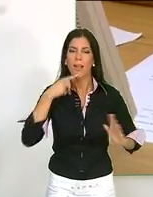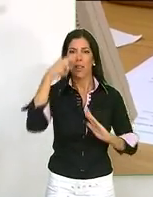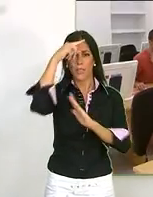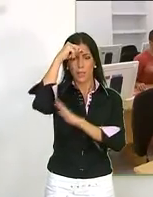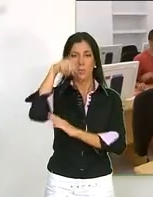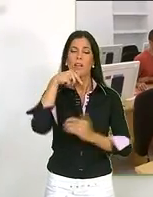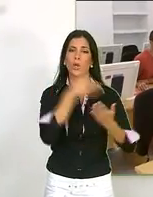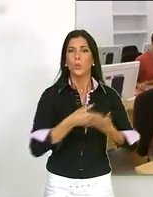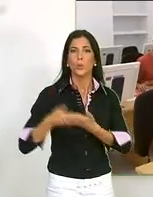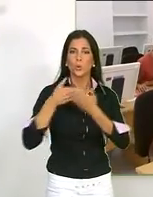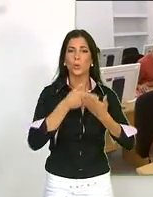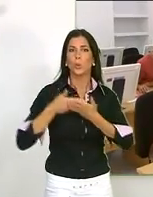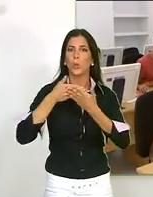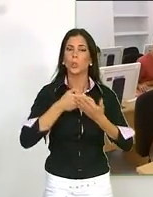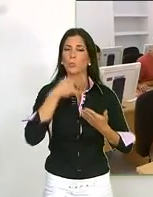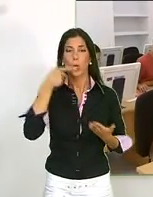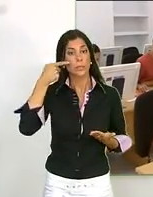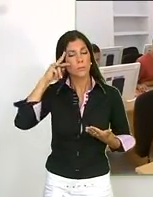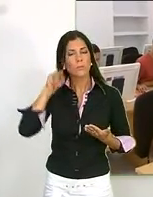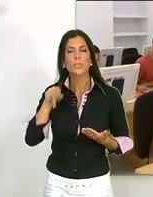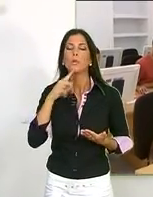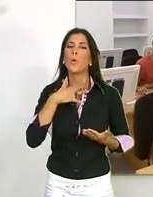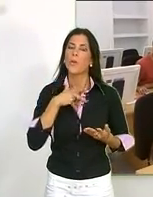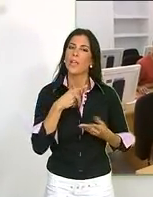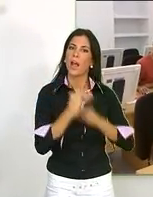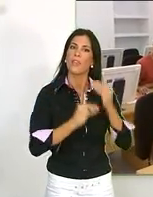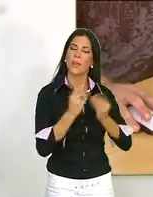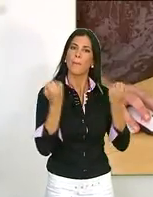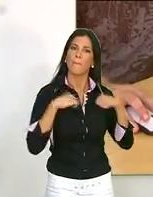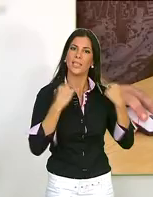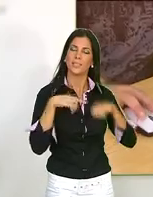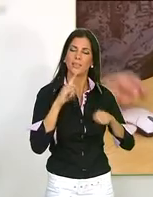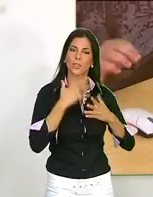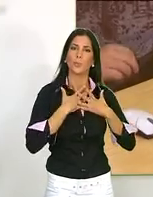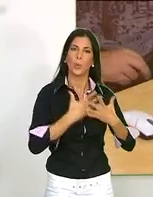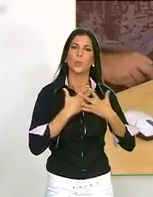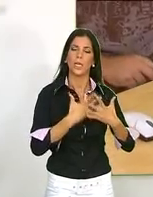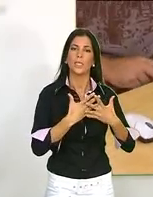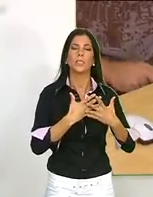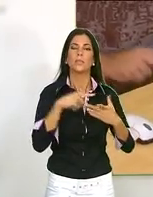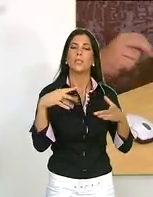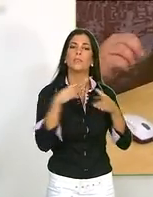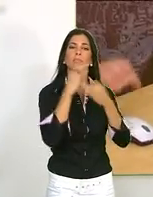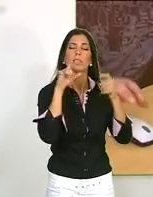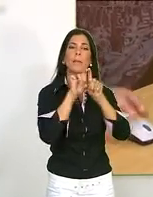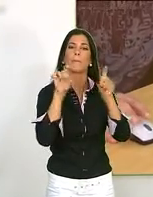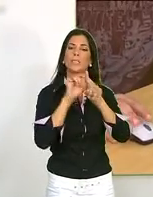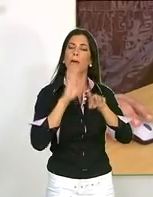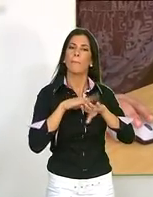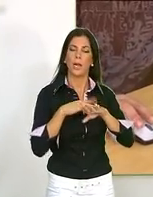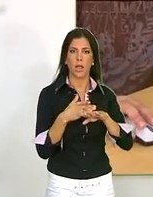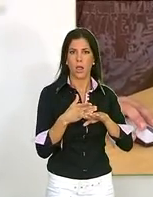ingenierías técnicas, licenciaturas y estudios de expertos pueden realizar prácticas